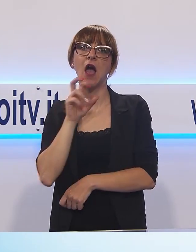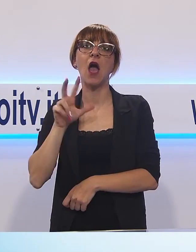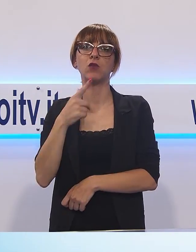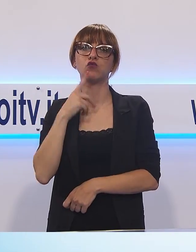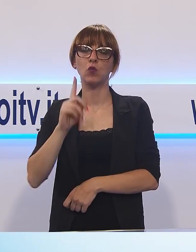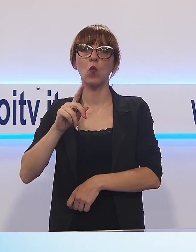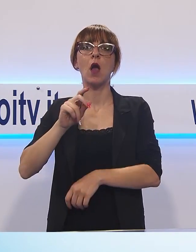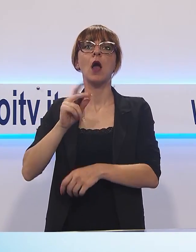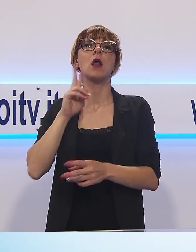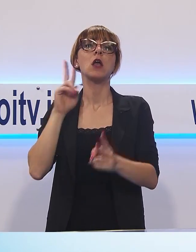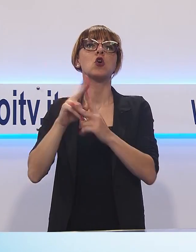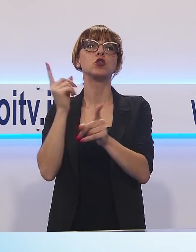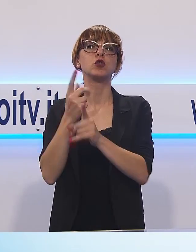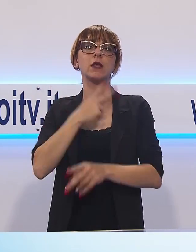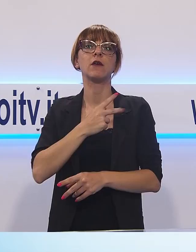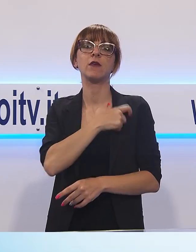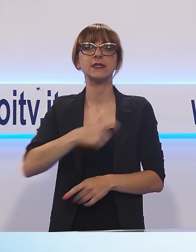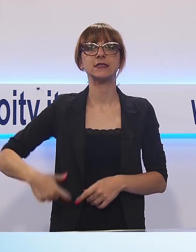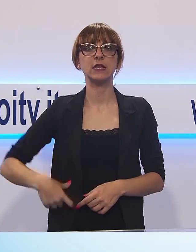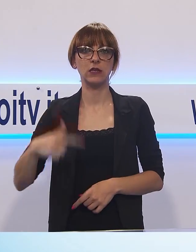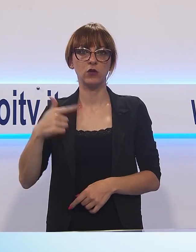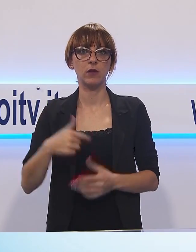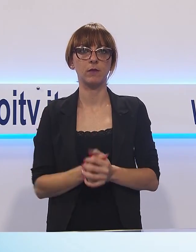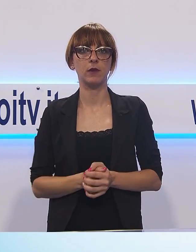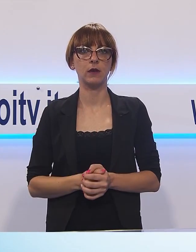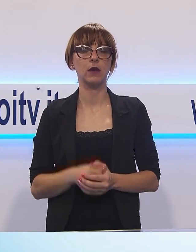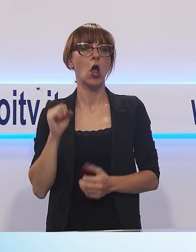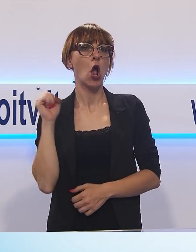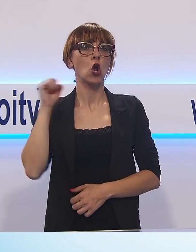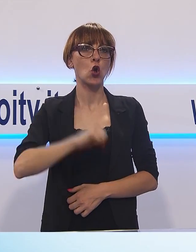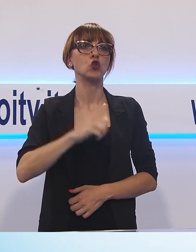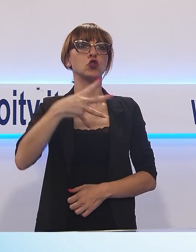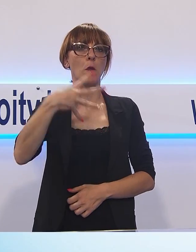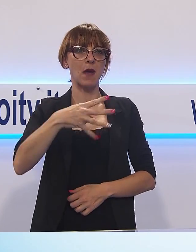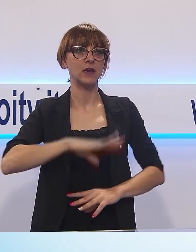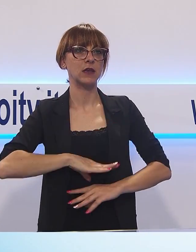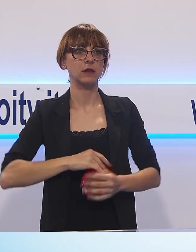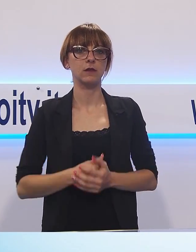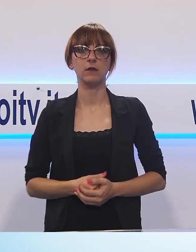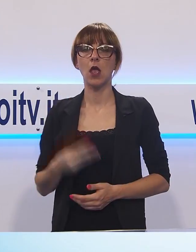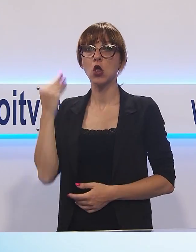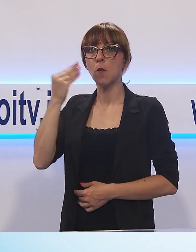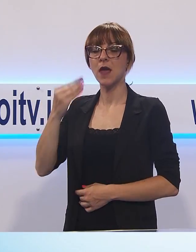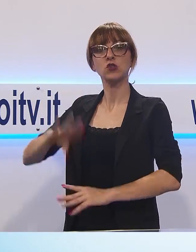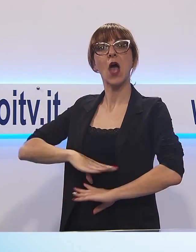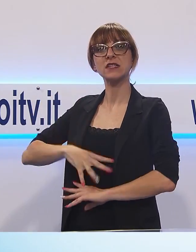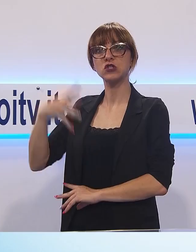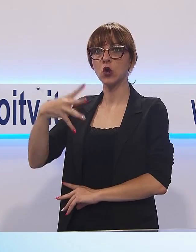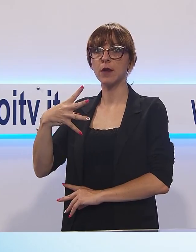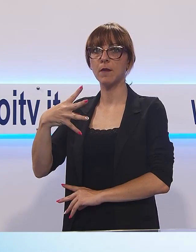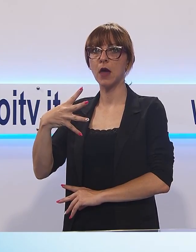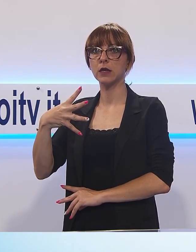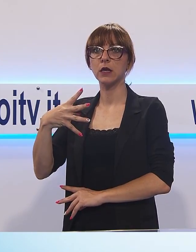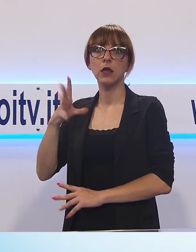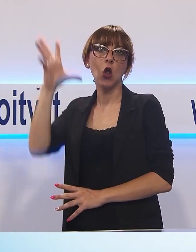attacca l'assessore al traffico Marchini. Purtroppo Marchini ormai penso che sia andato un po' nel pallone e non si appesse il